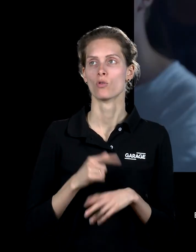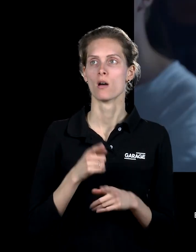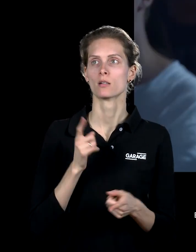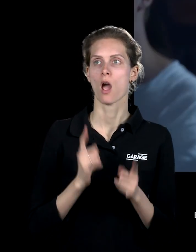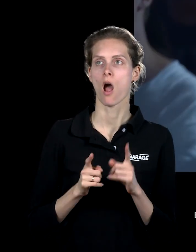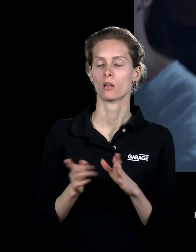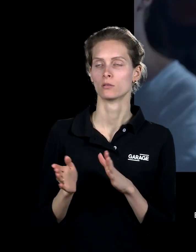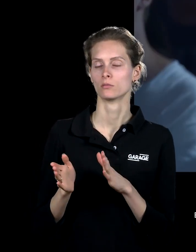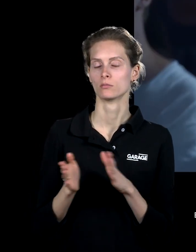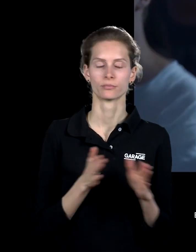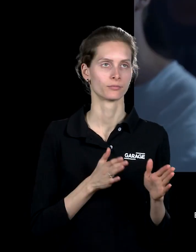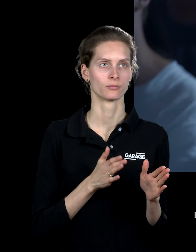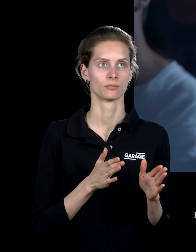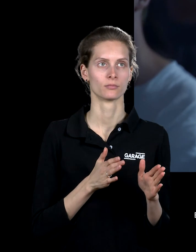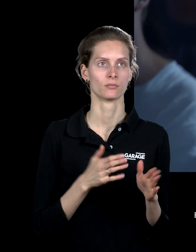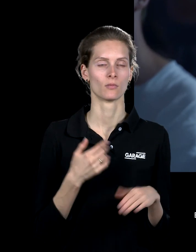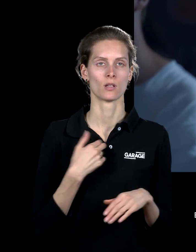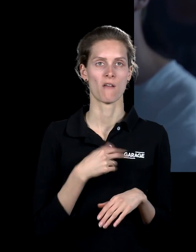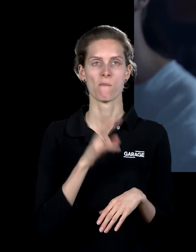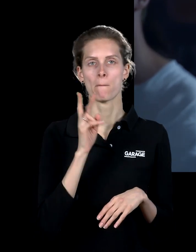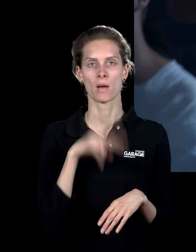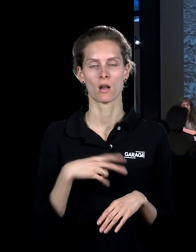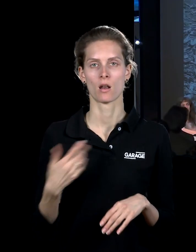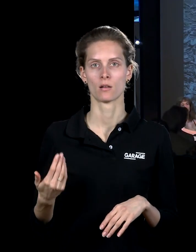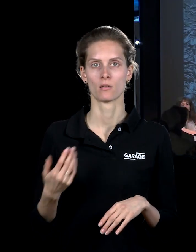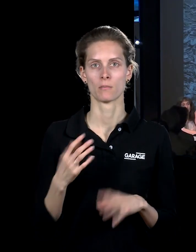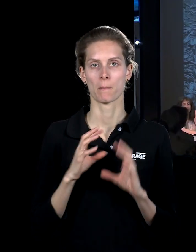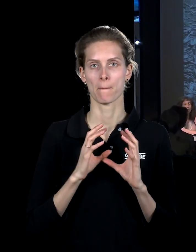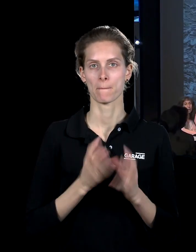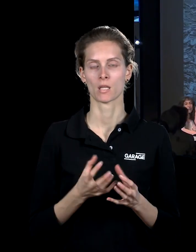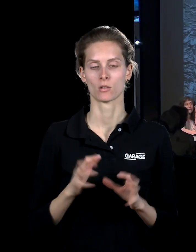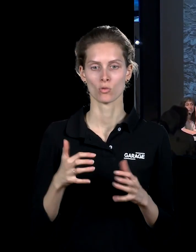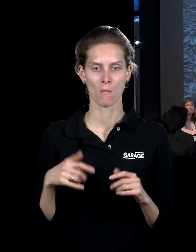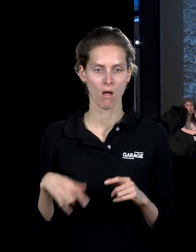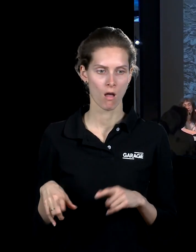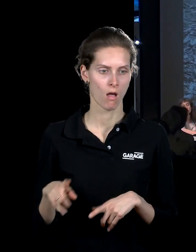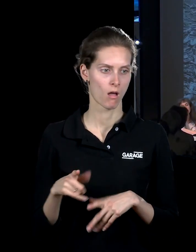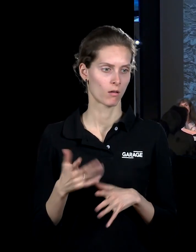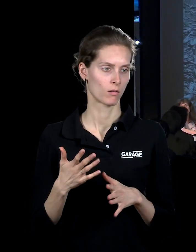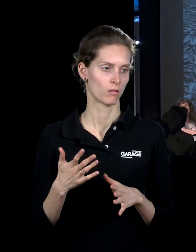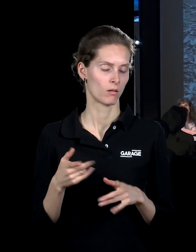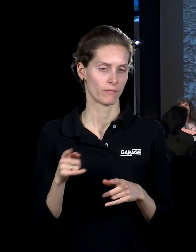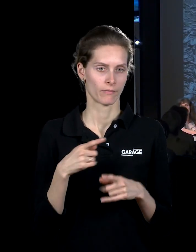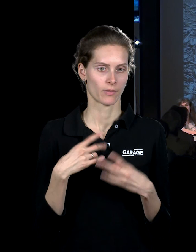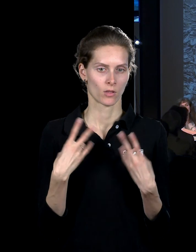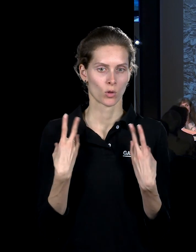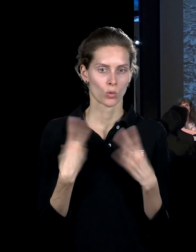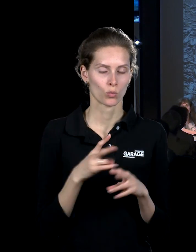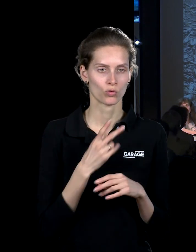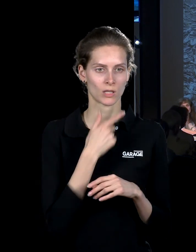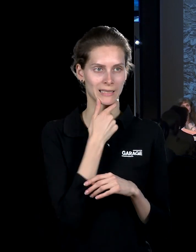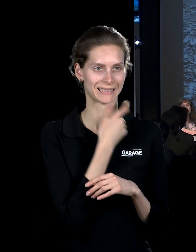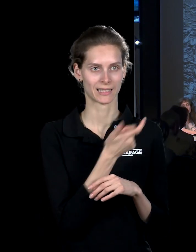сместилась, что ты оказался в каком-то совершенно параллельной реальности с этими собаками, с этим миром, который действительно не нуждается в зрителе, не